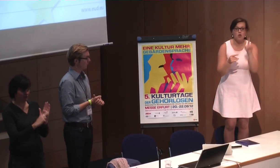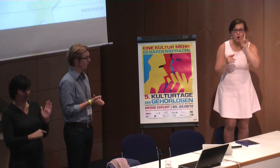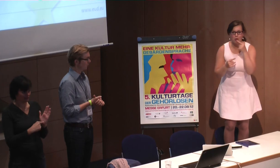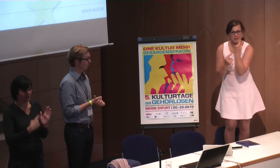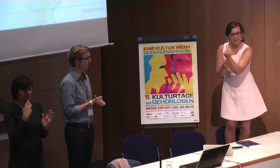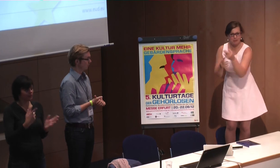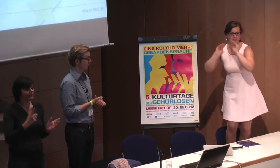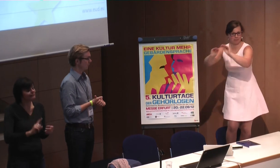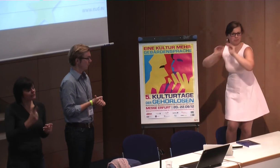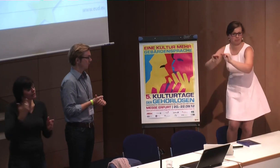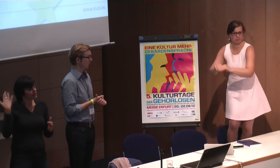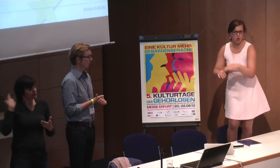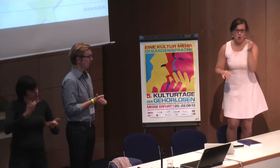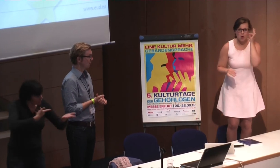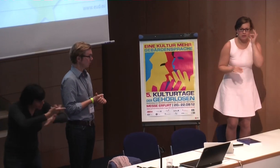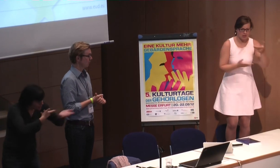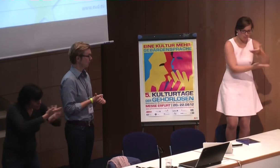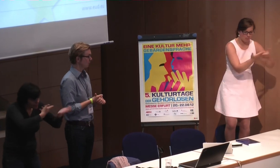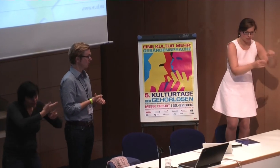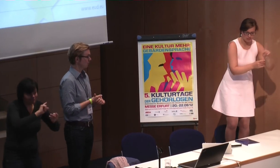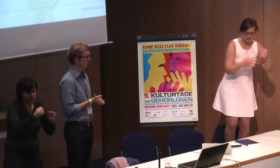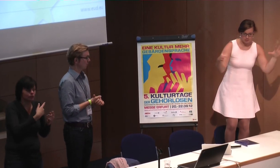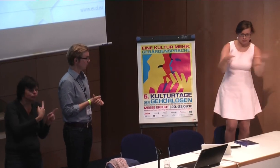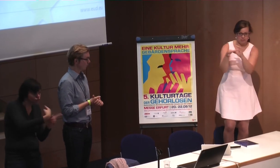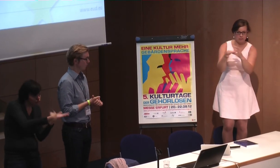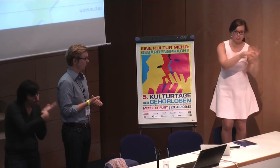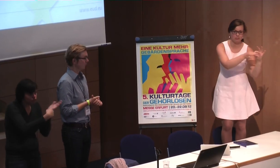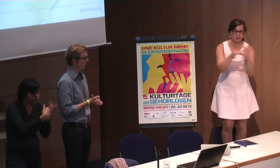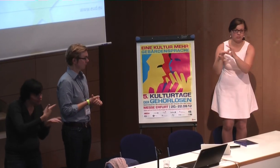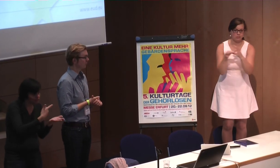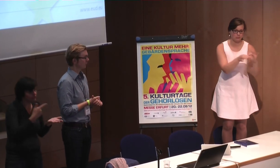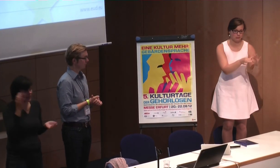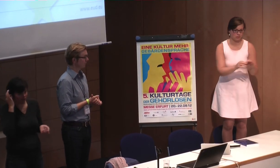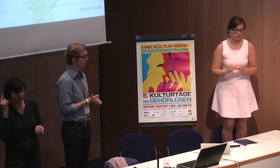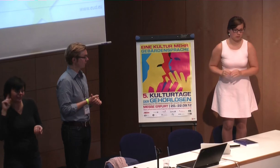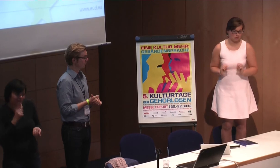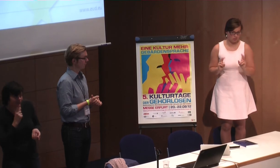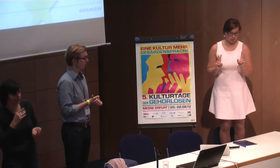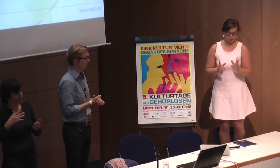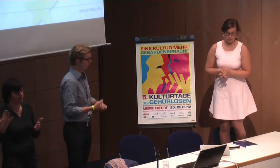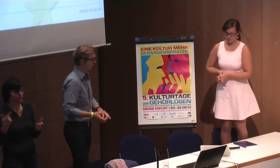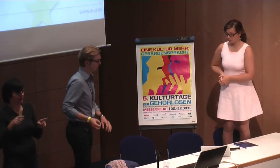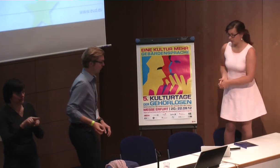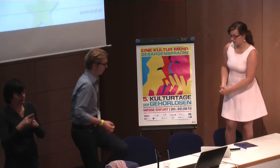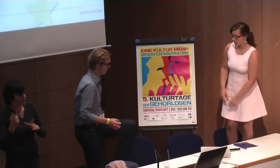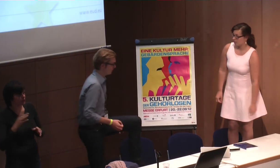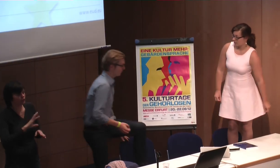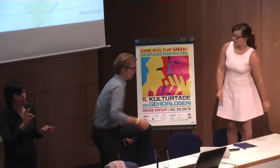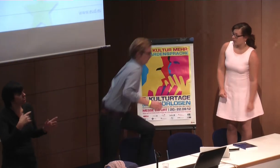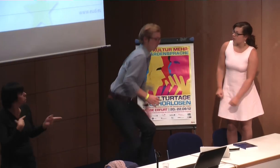eben auch, wie können Hörende Gebärdensprache lernen, das müssen ja Gehördose vermitteln, das sind beide Welten, die da auch zusammengehen müssen, das ist ein ganz wichtiger Punkt.